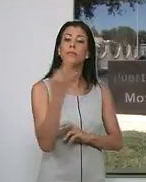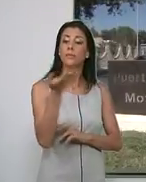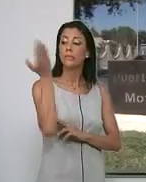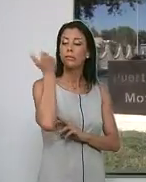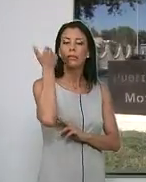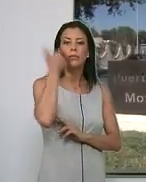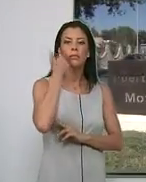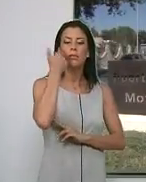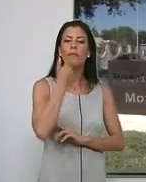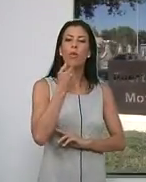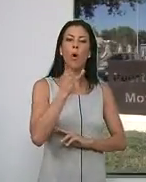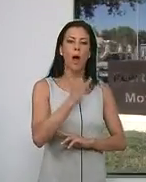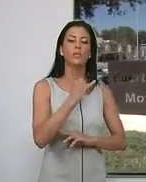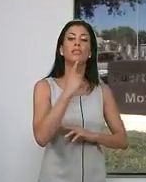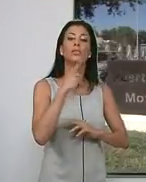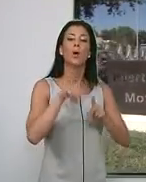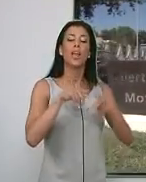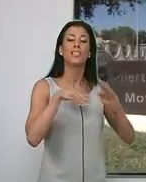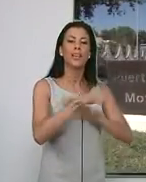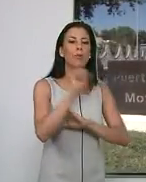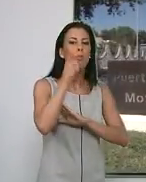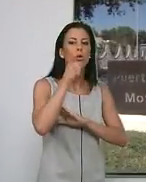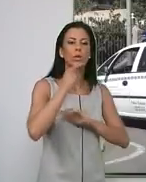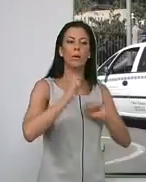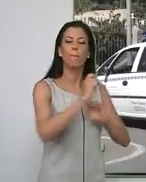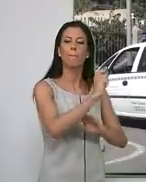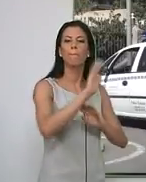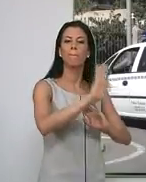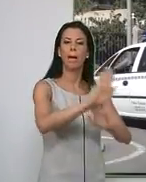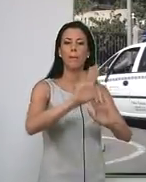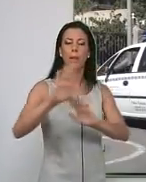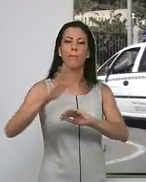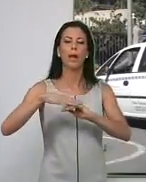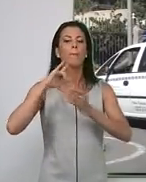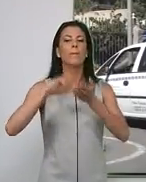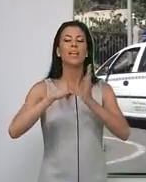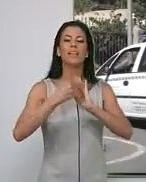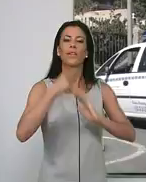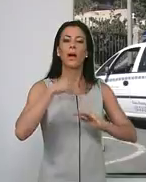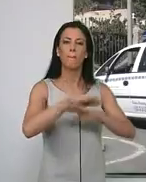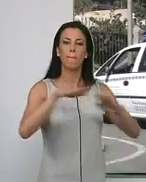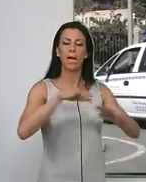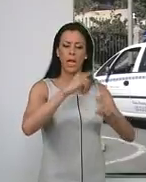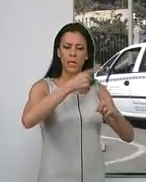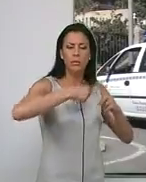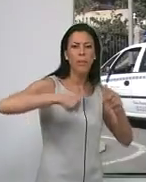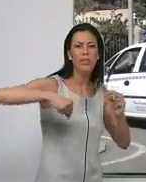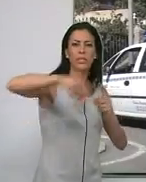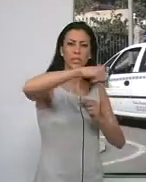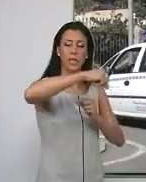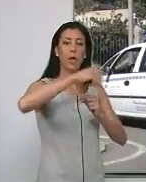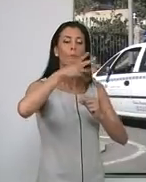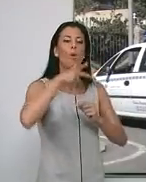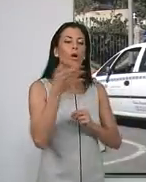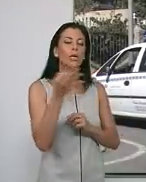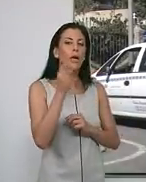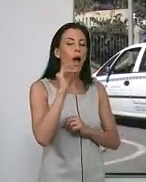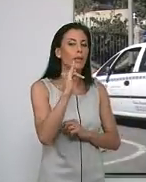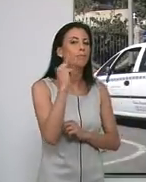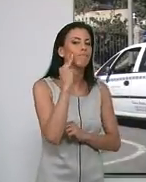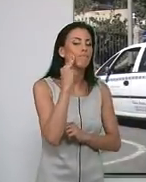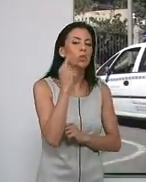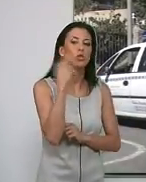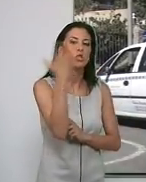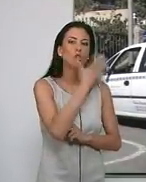sábado la entrada al puerto de Motril... ...para detonar una pequeña nevera de playa que estaba precintada y que se encontraba en la